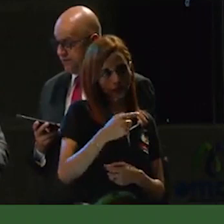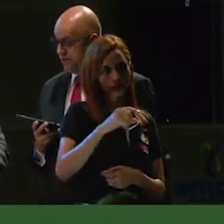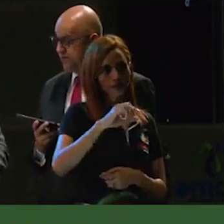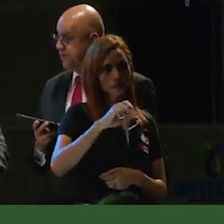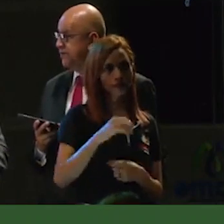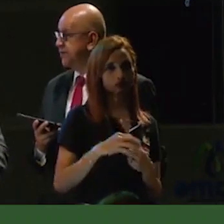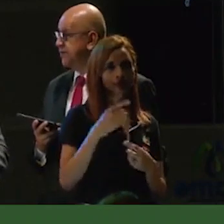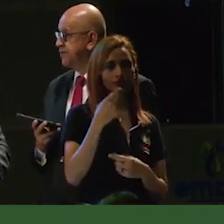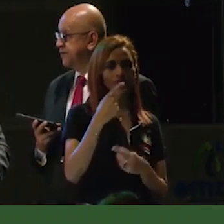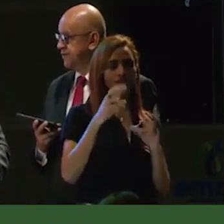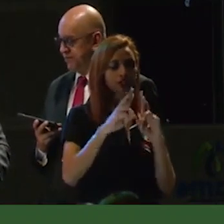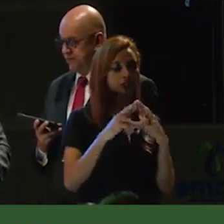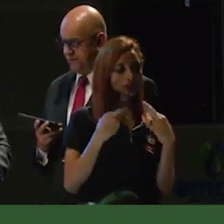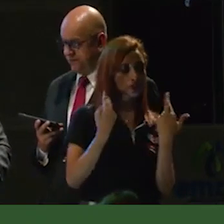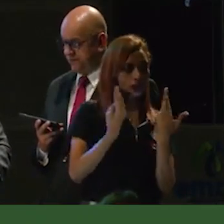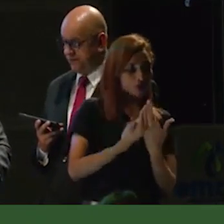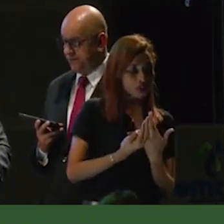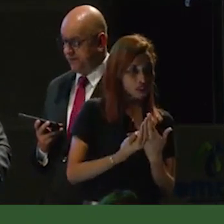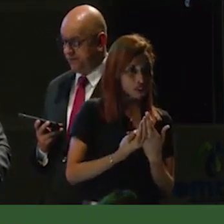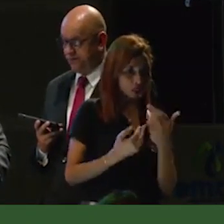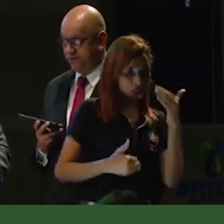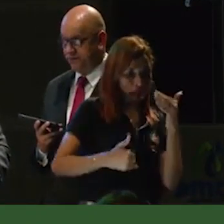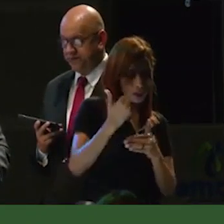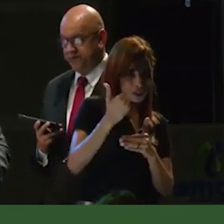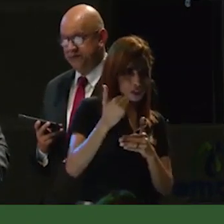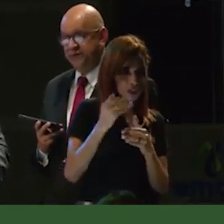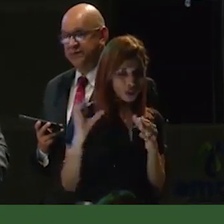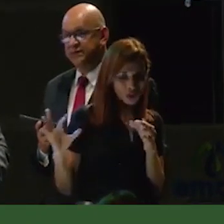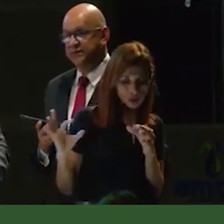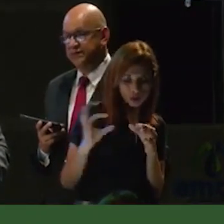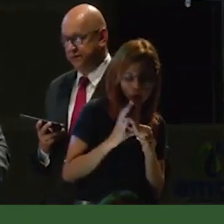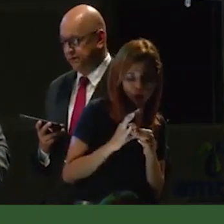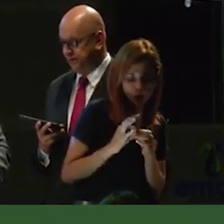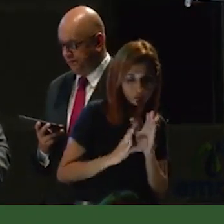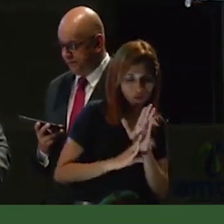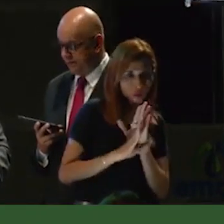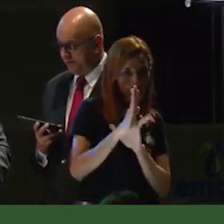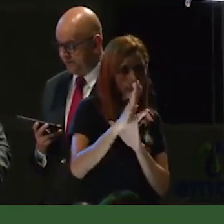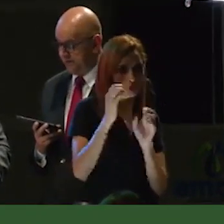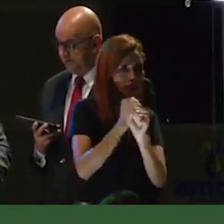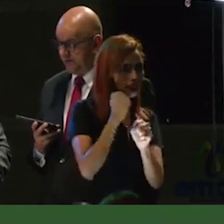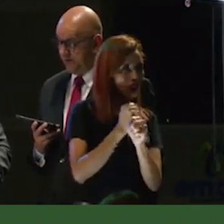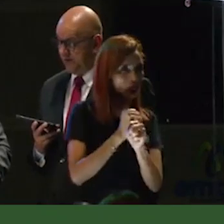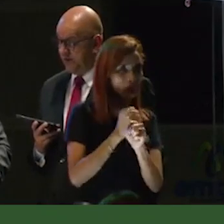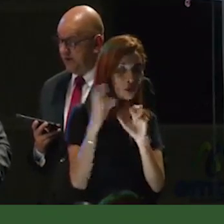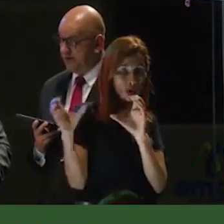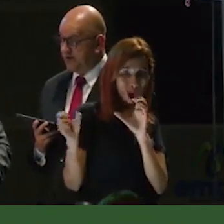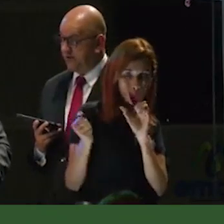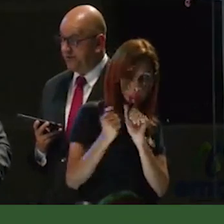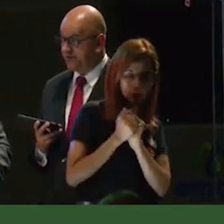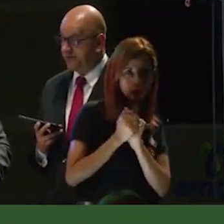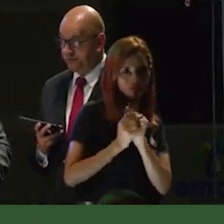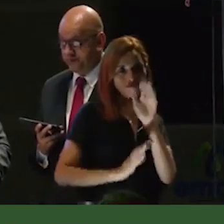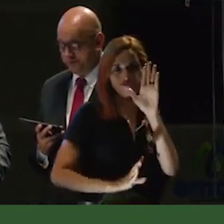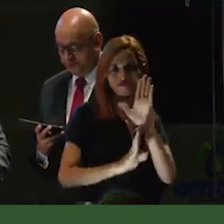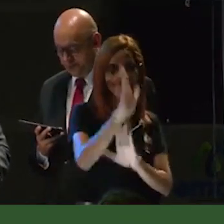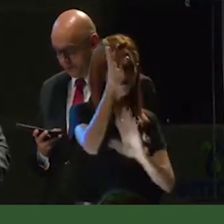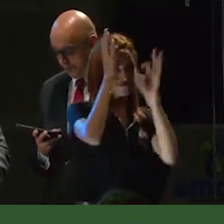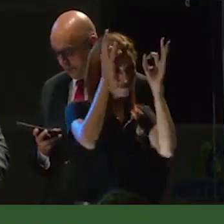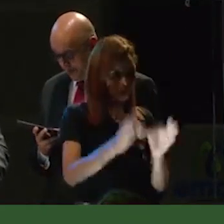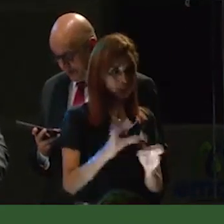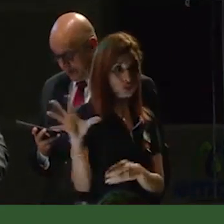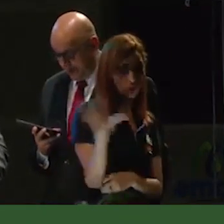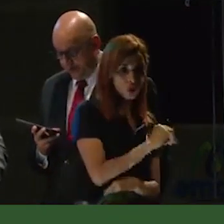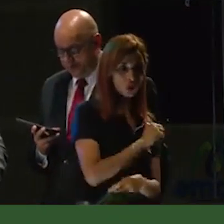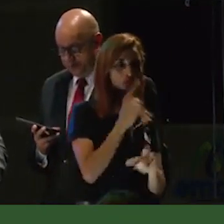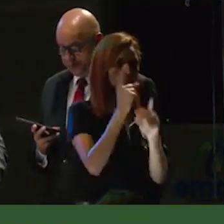reunirse es el comienzo, mantenerse juntos es un progreso, trabajar juntos es el éxito. Así lo logramos con todos ellos y la